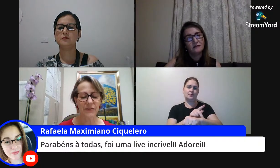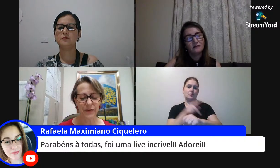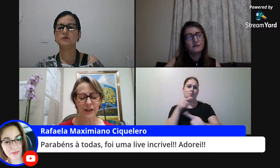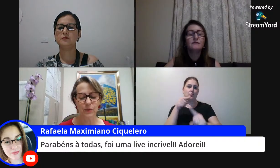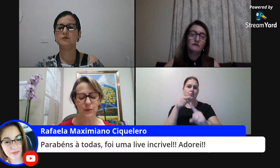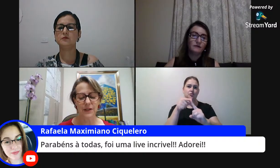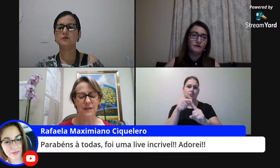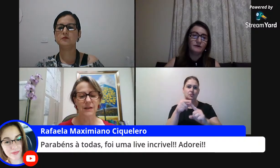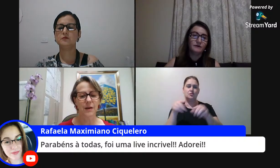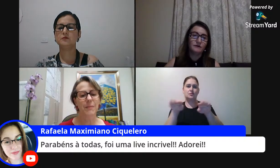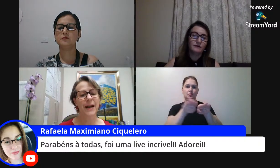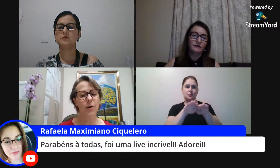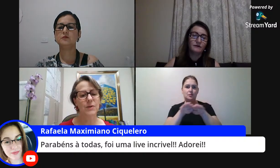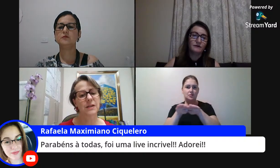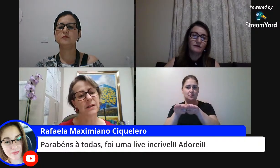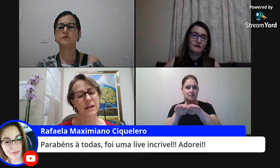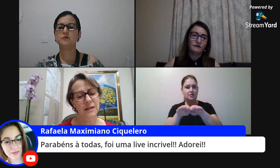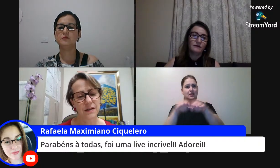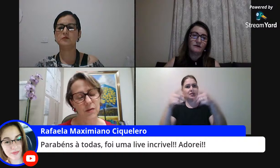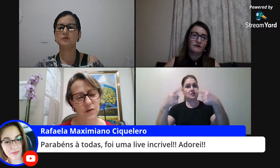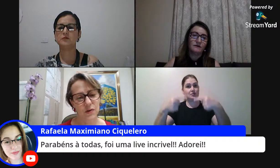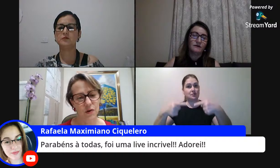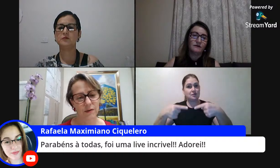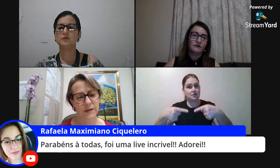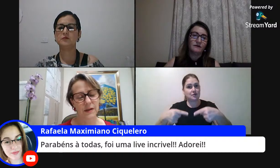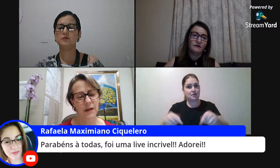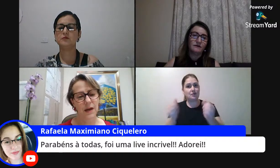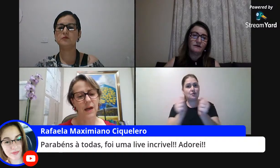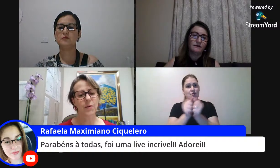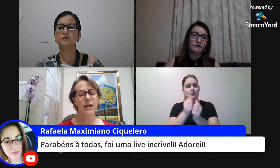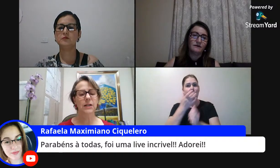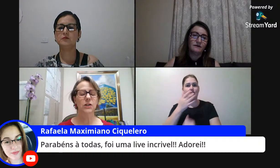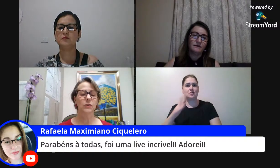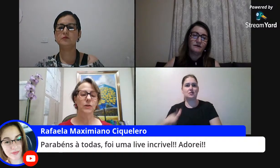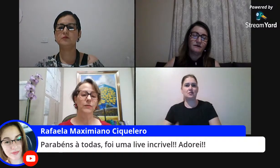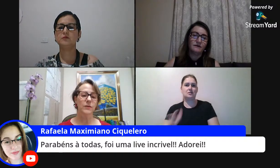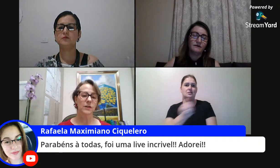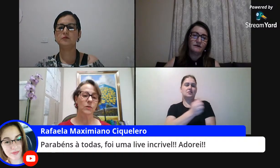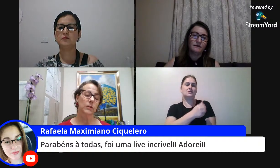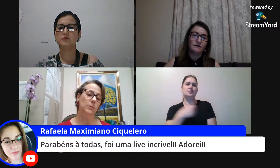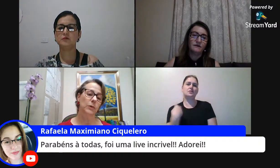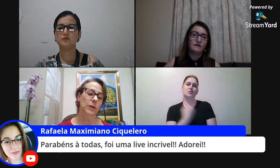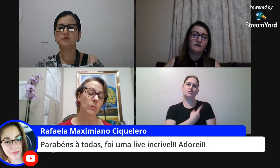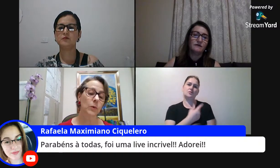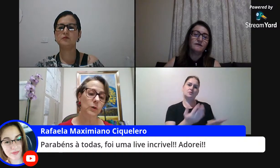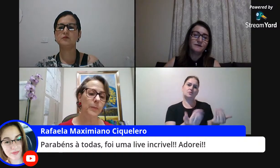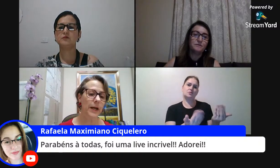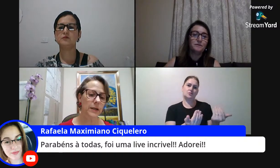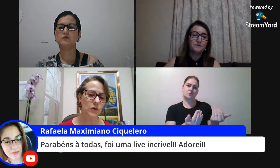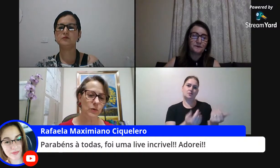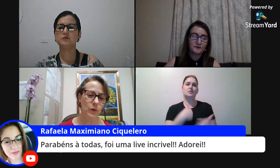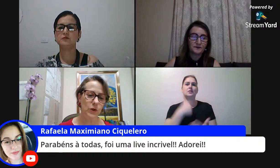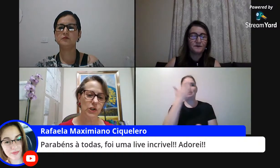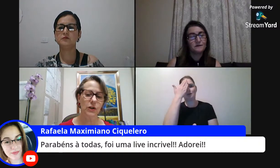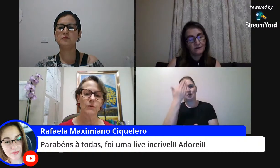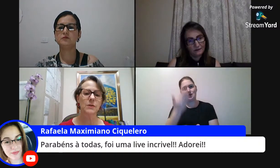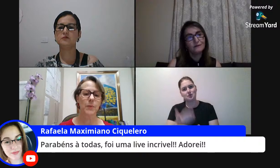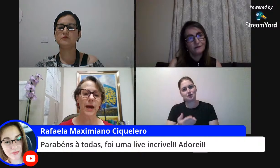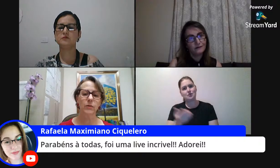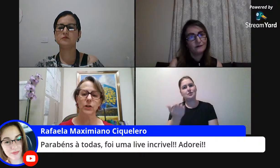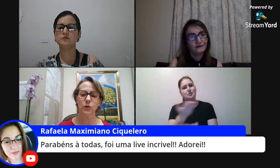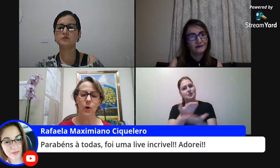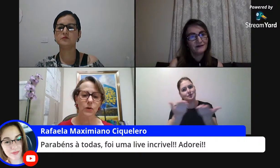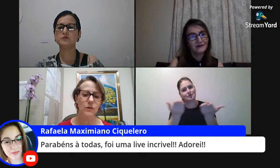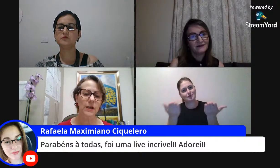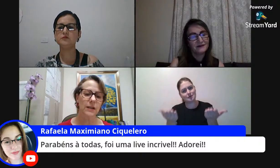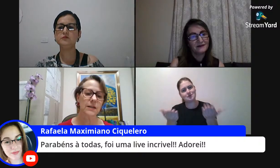mais desafiadoras para com as crianças e nossos jovens eu acredito que vocês contribuíram muito para isso hoje e eu